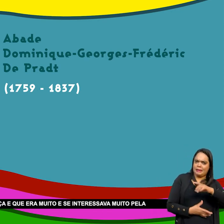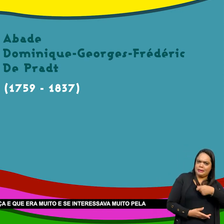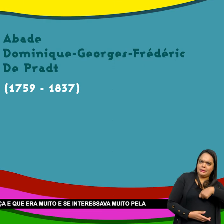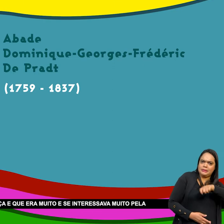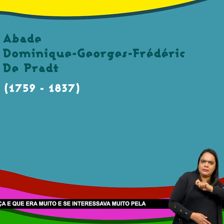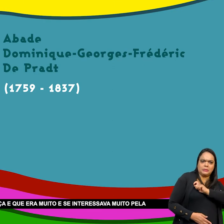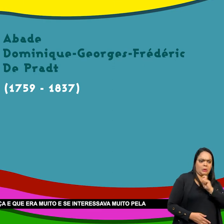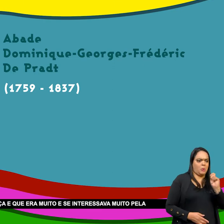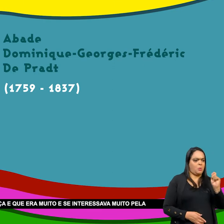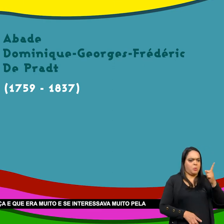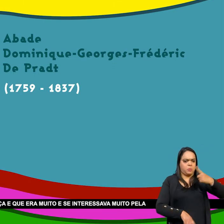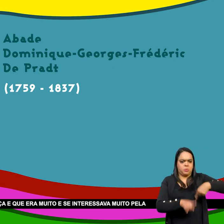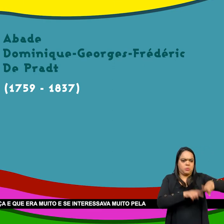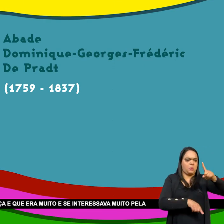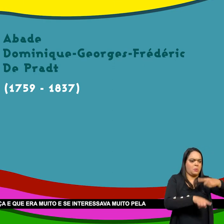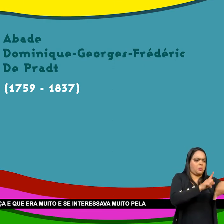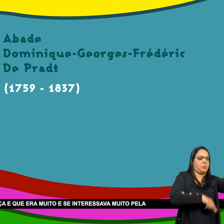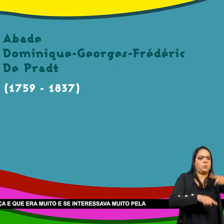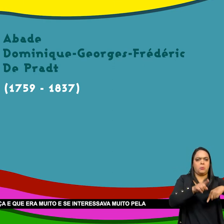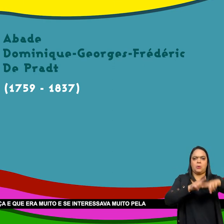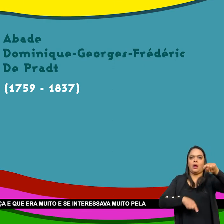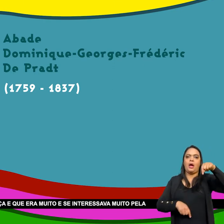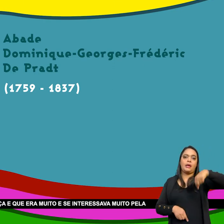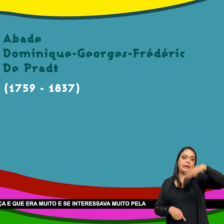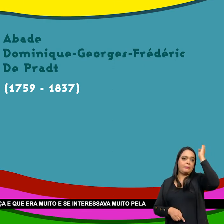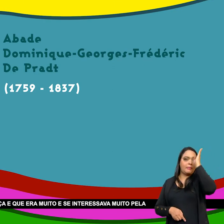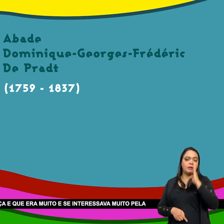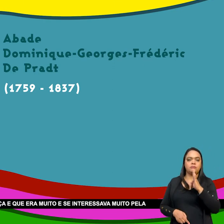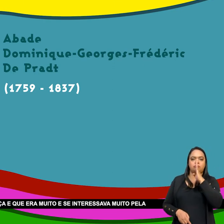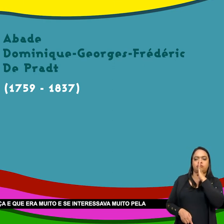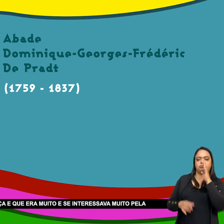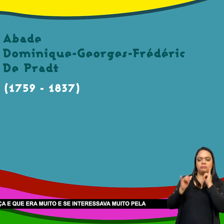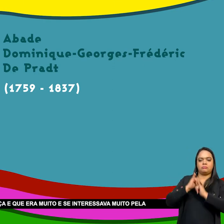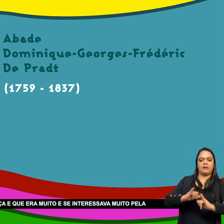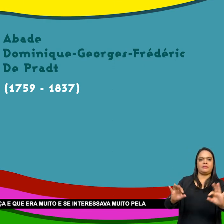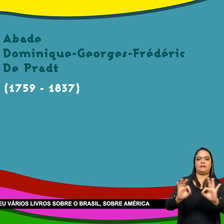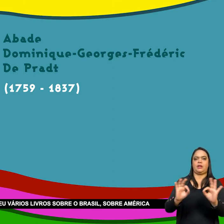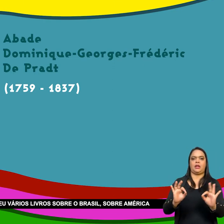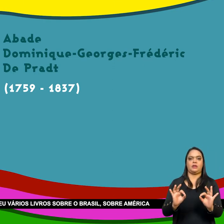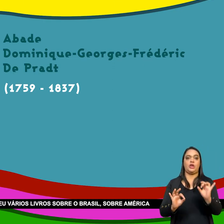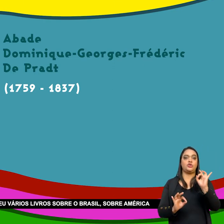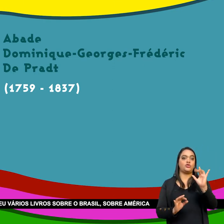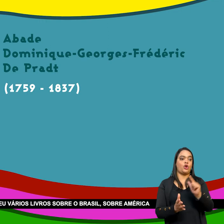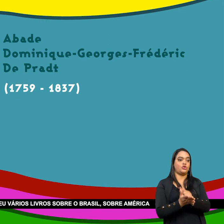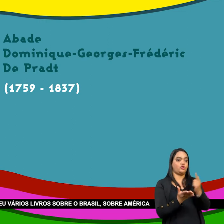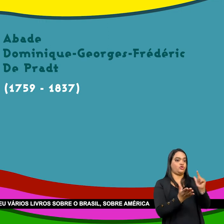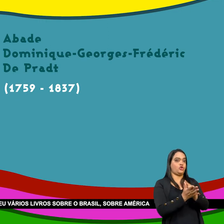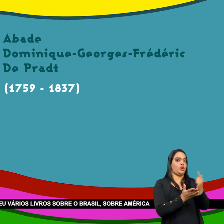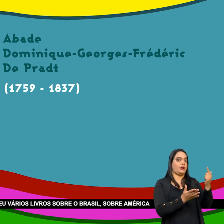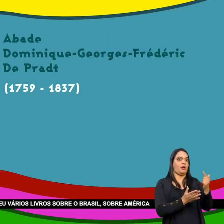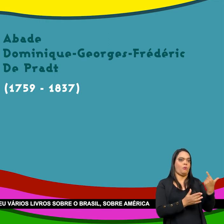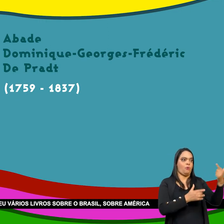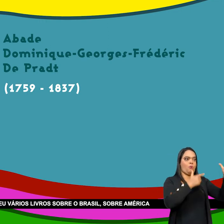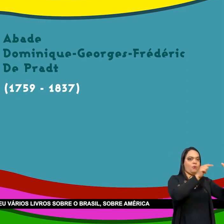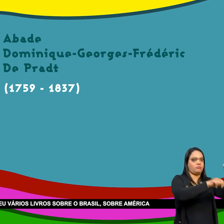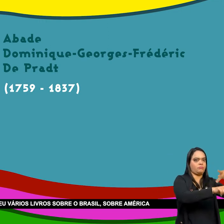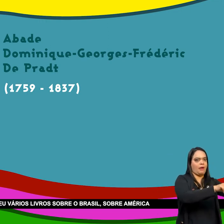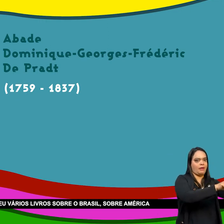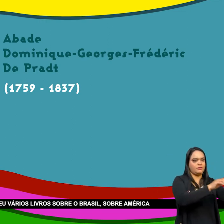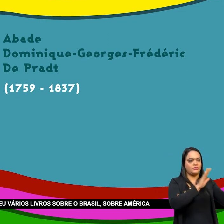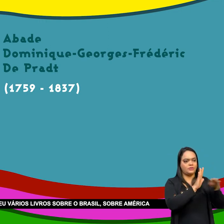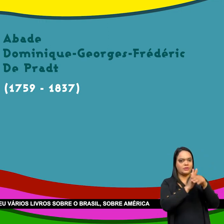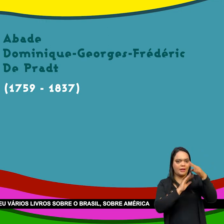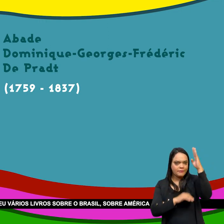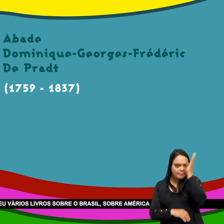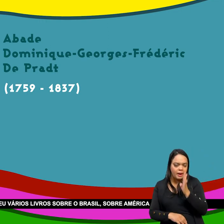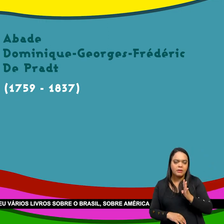período Pós-revolucionário Da França E que era muito E se interessava muito Pela América Latina E pelo Brasil O Abad